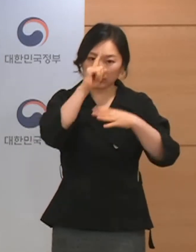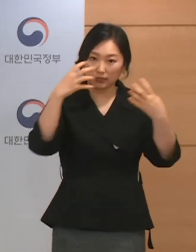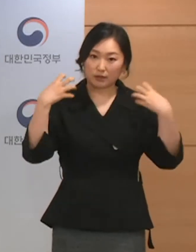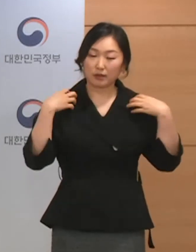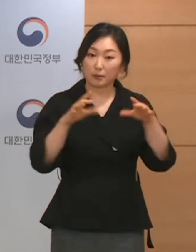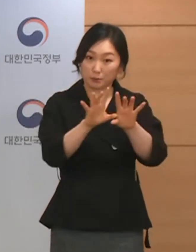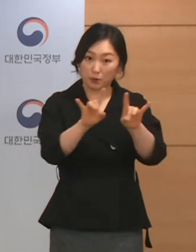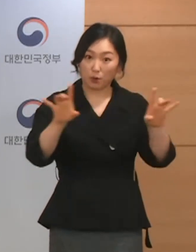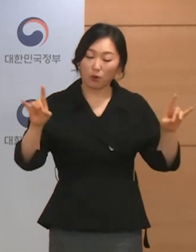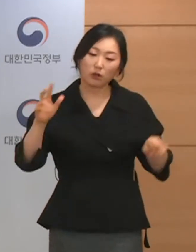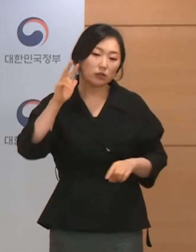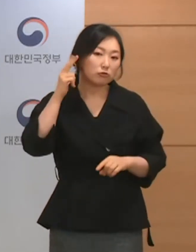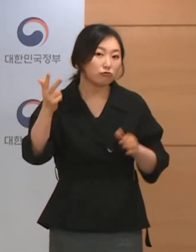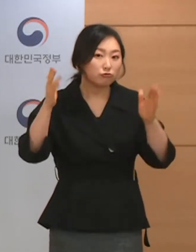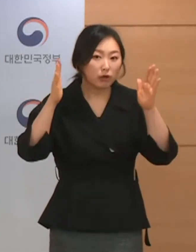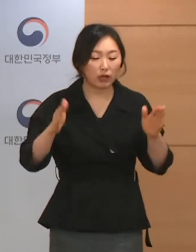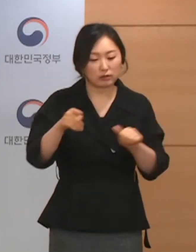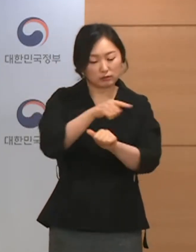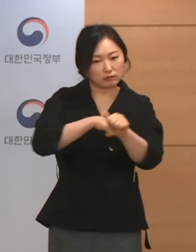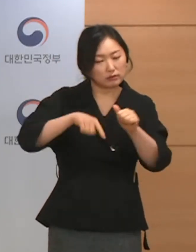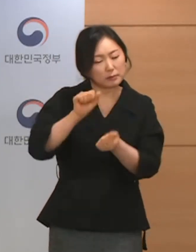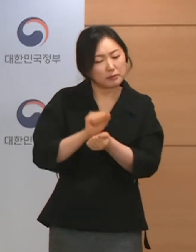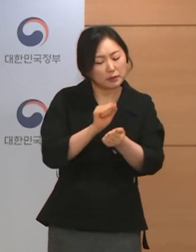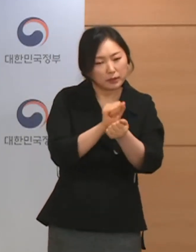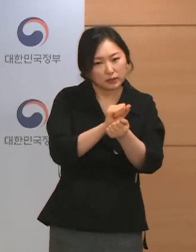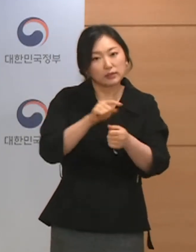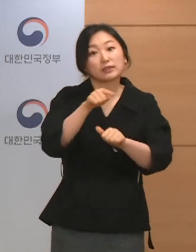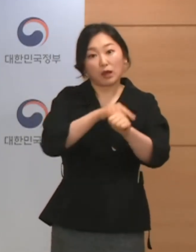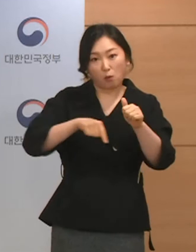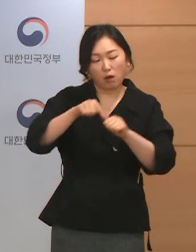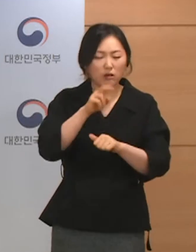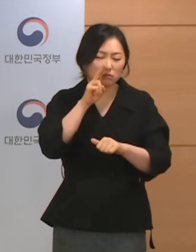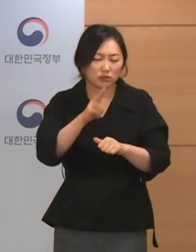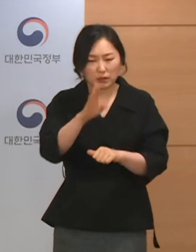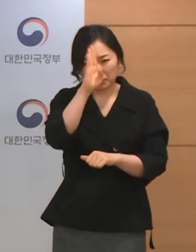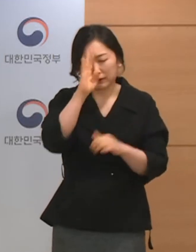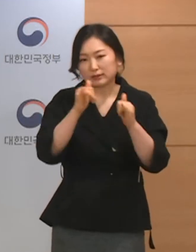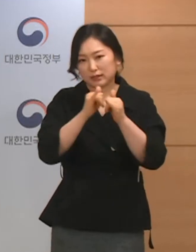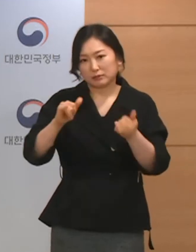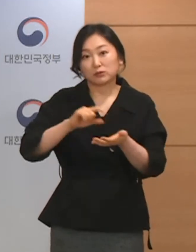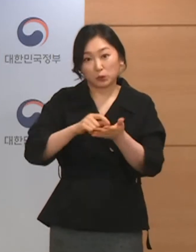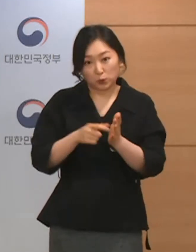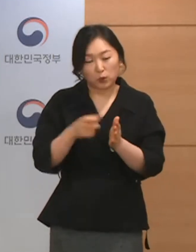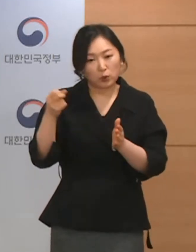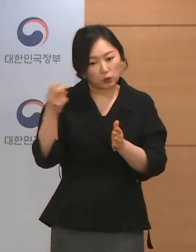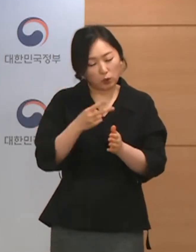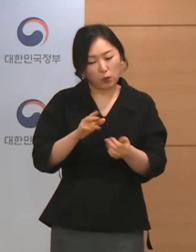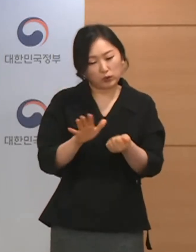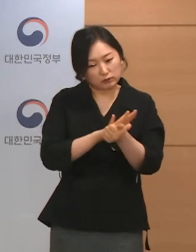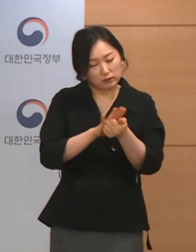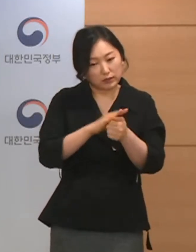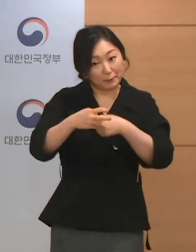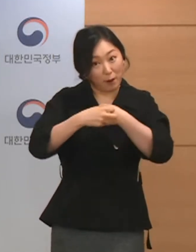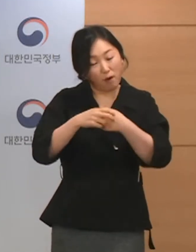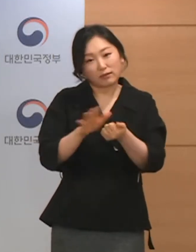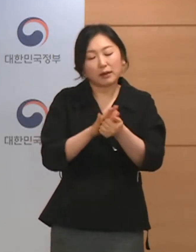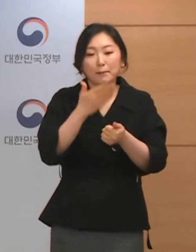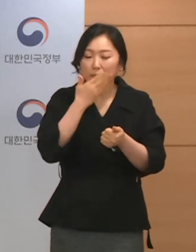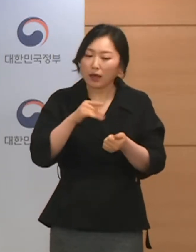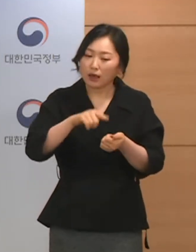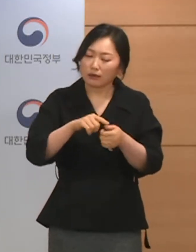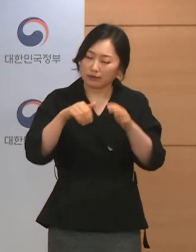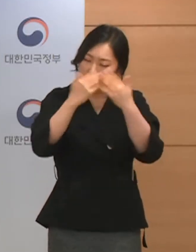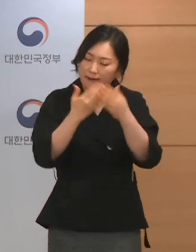지난 한 주간의 지역별 유행 상황과 위중증도 그리고 의료 여력 등을 평가하고 7월